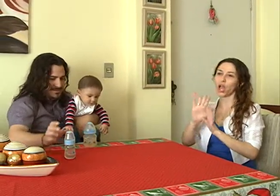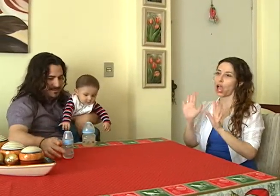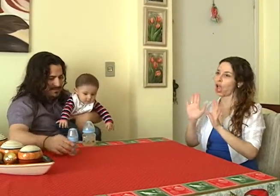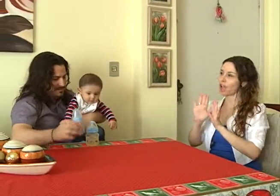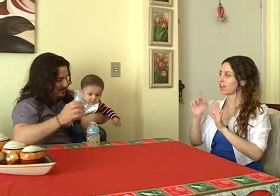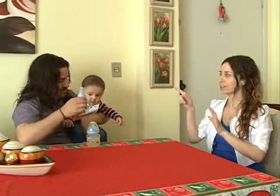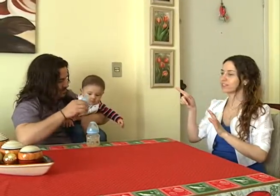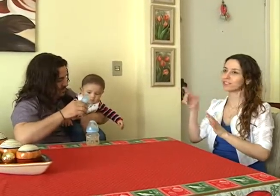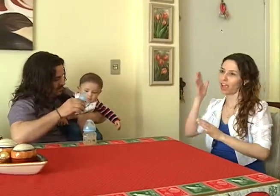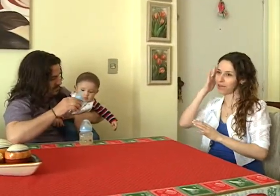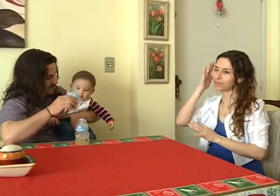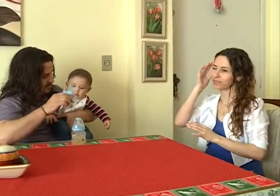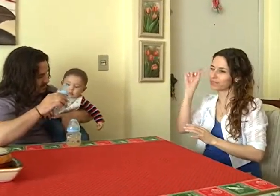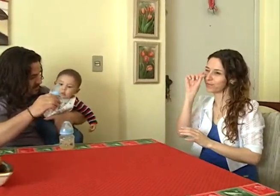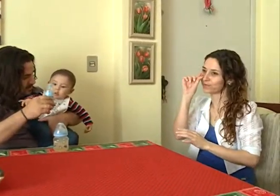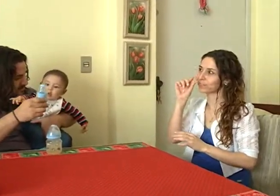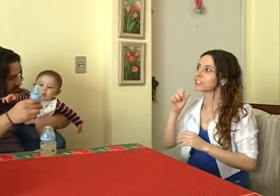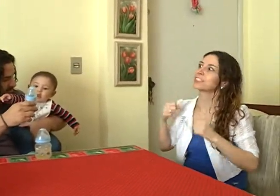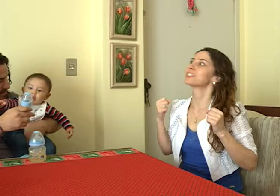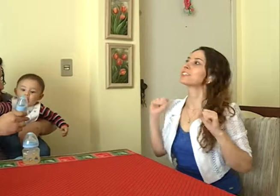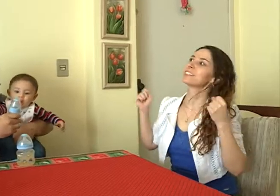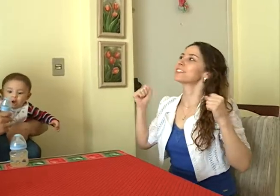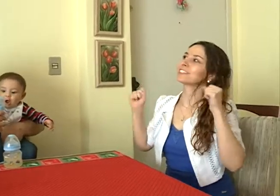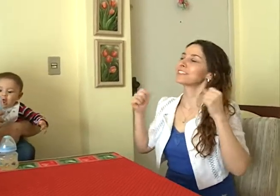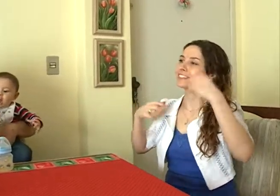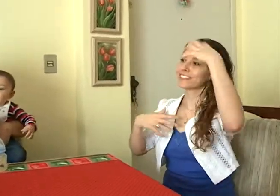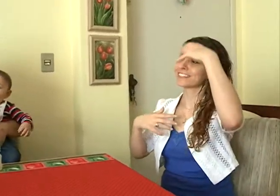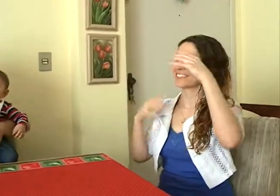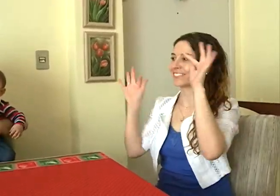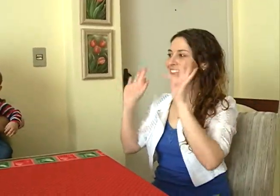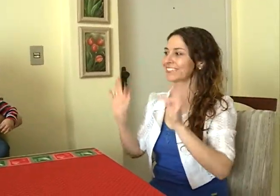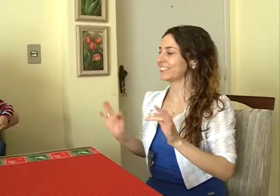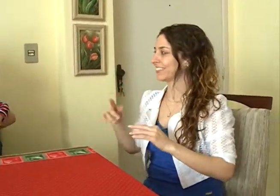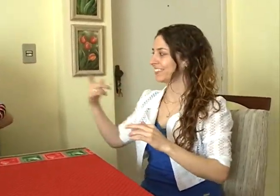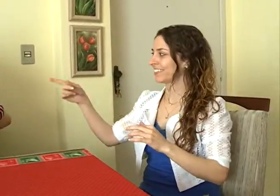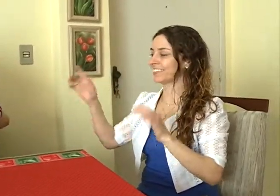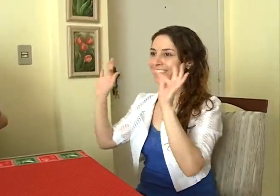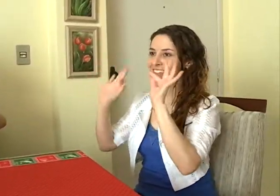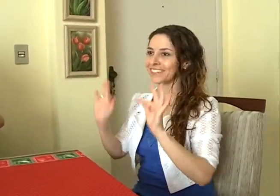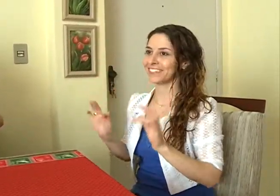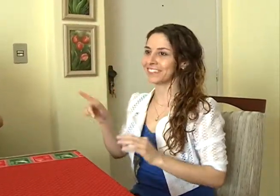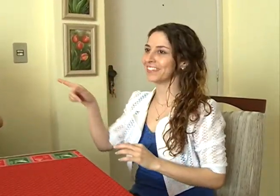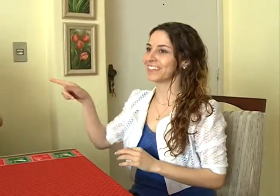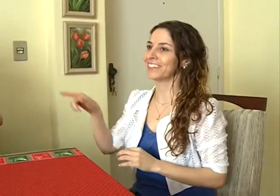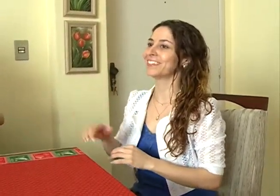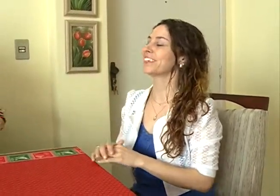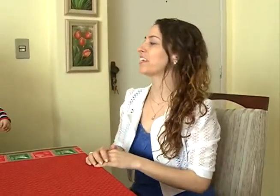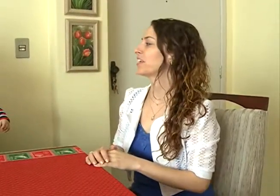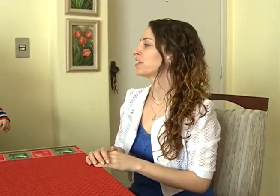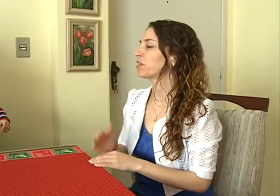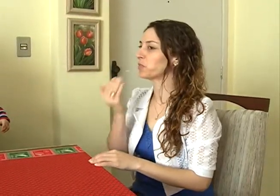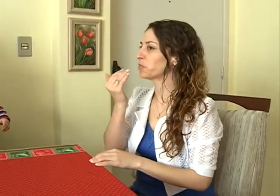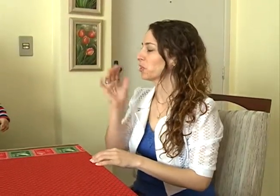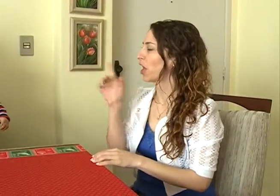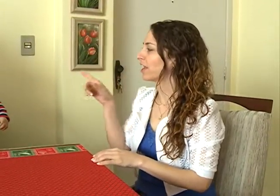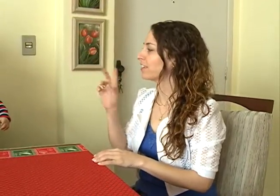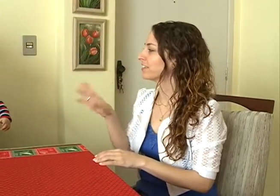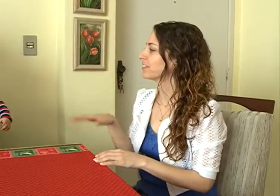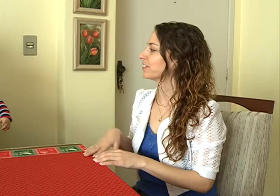comida, só. Ele sabe pouco os sinais, mas ele adora